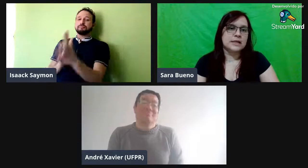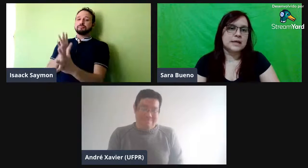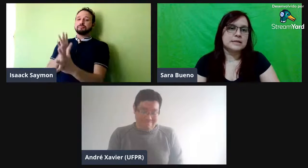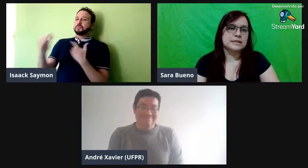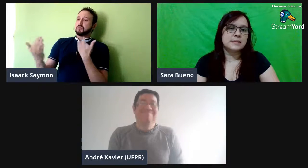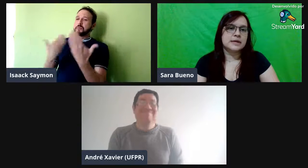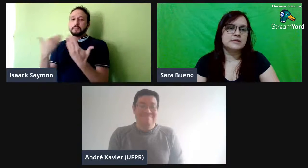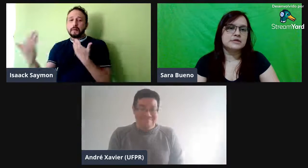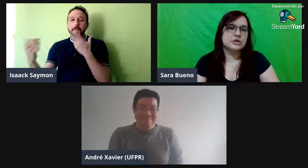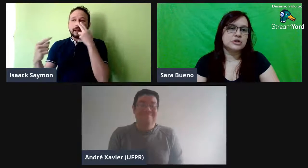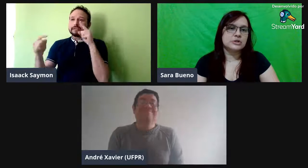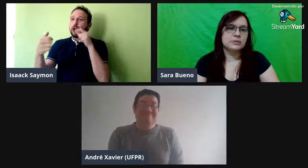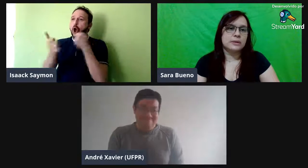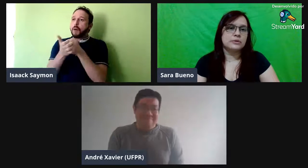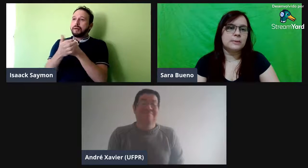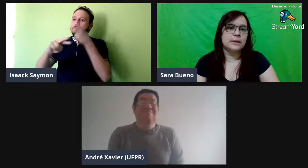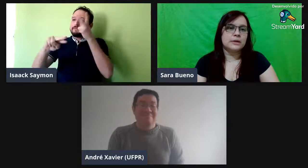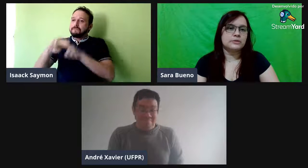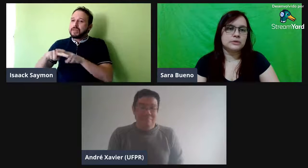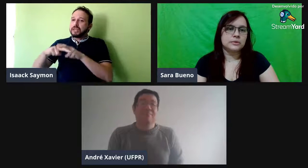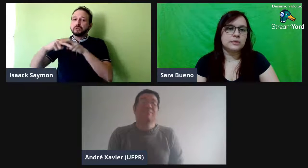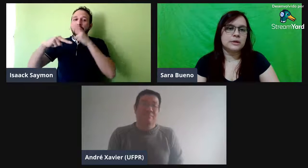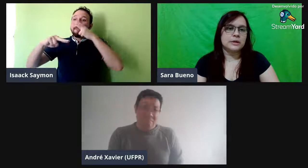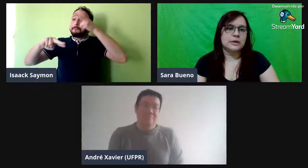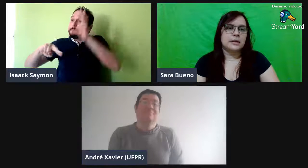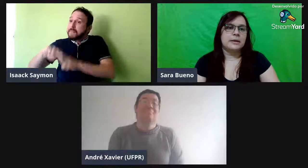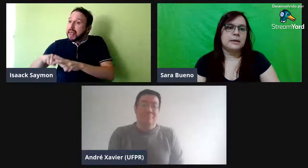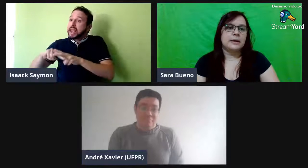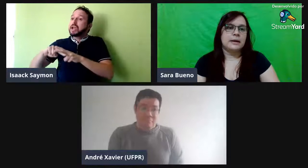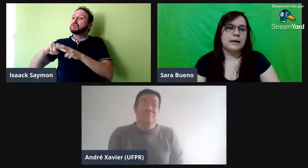sinais mais fechadinhos, não era muito aberto, não. É,